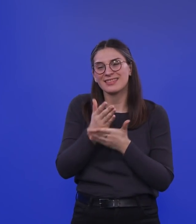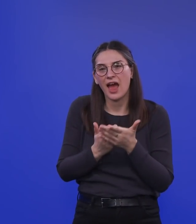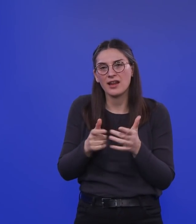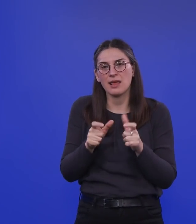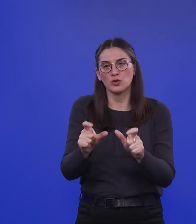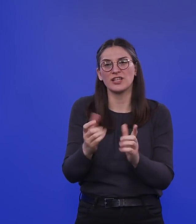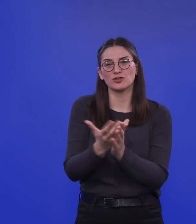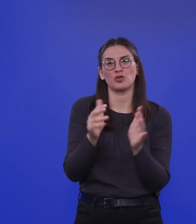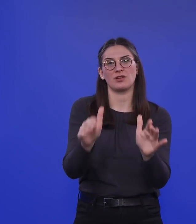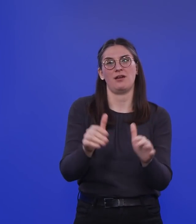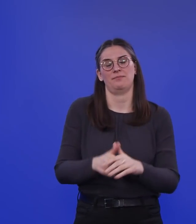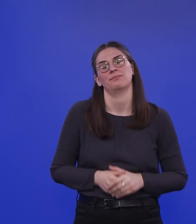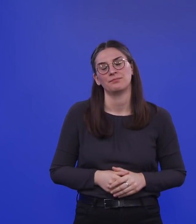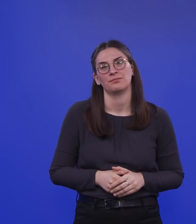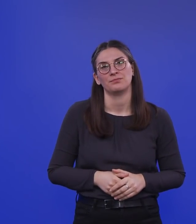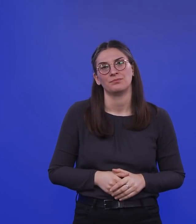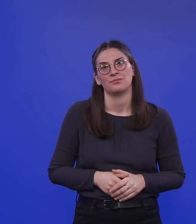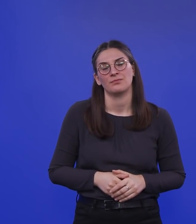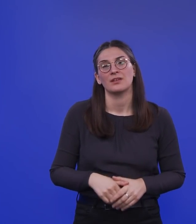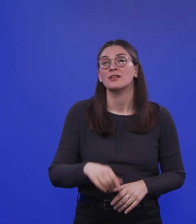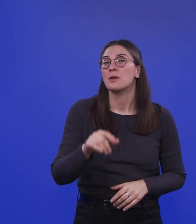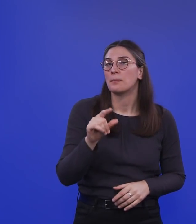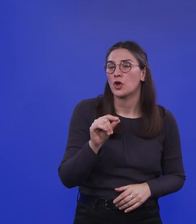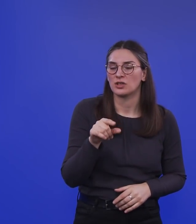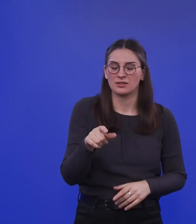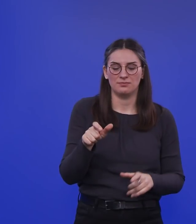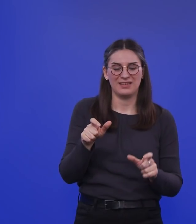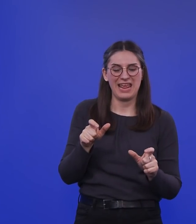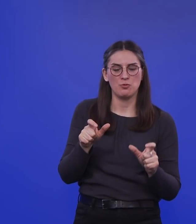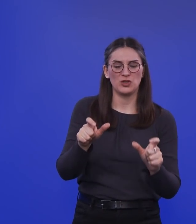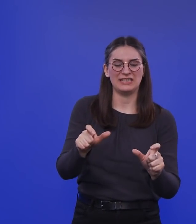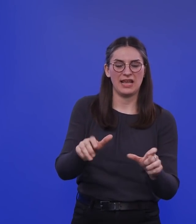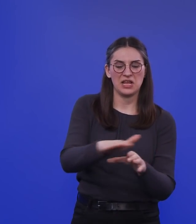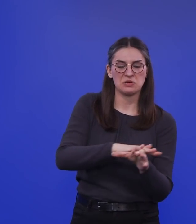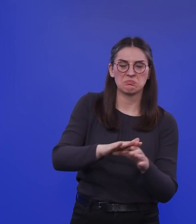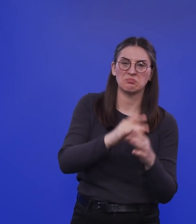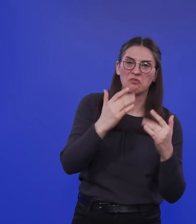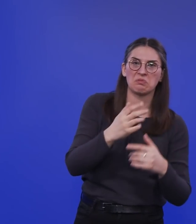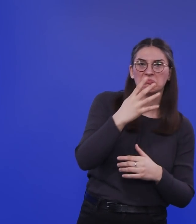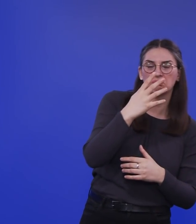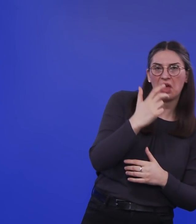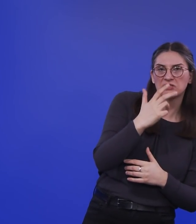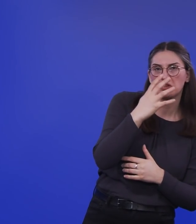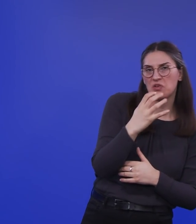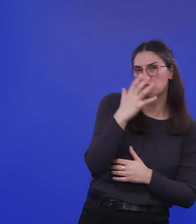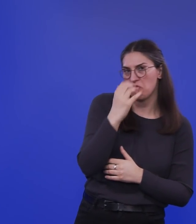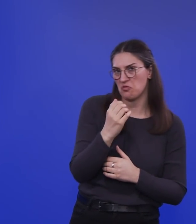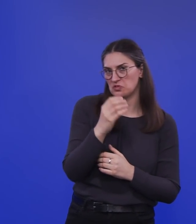in Wirklichkeit die Immunität vielleicht mehr so im Bereich von 30, 40, 50 Prozent der Bevölkerung lag